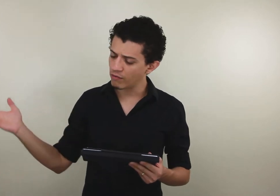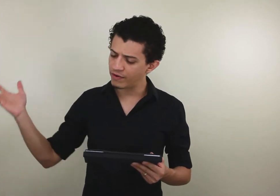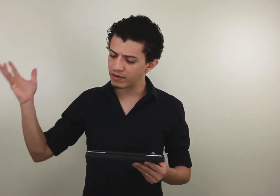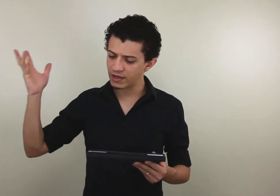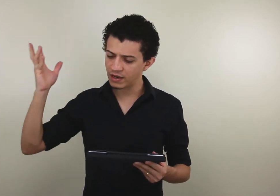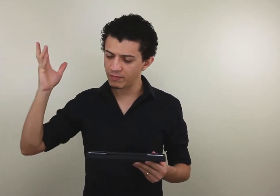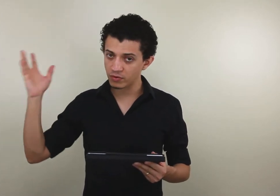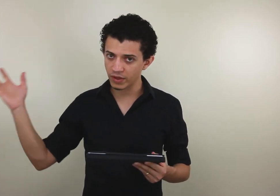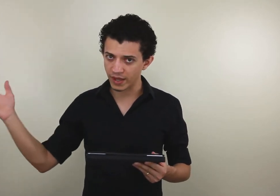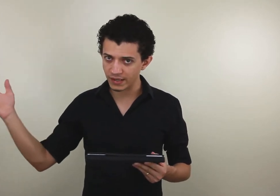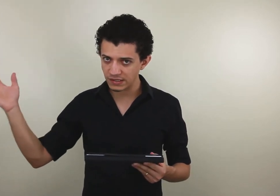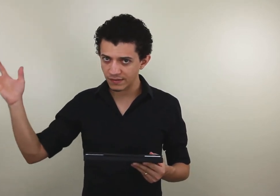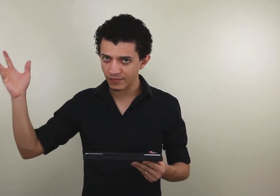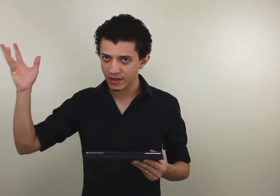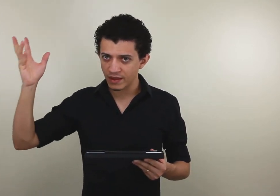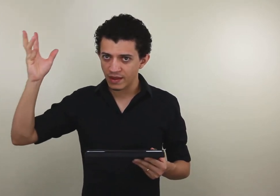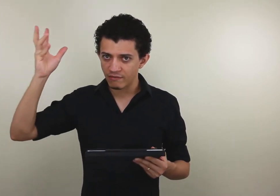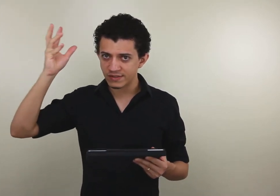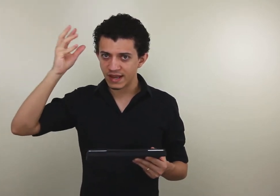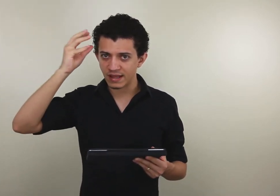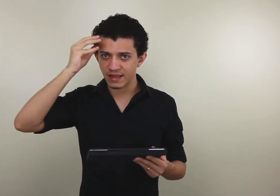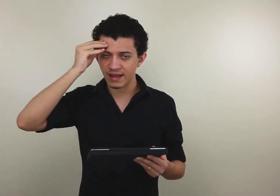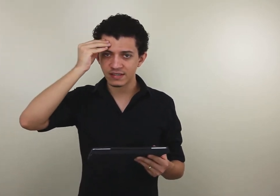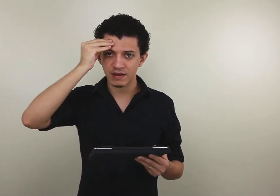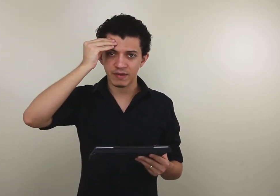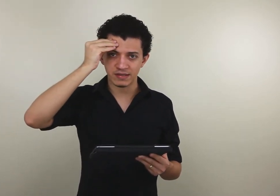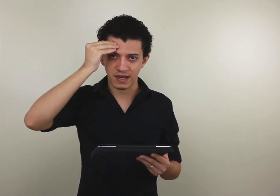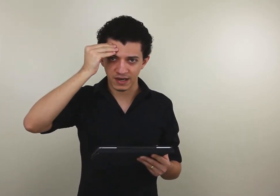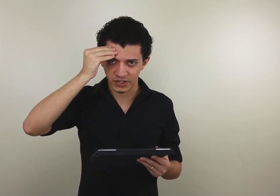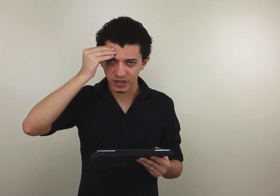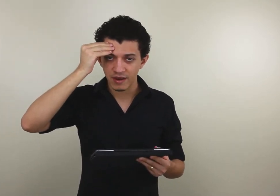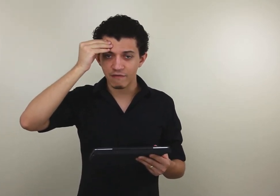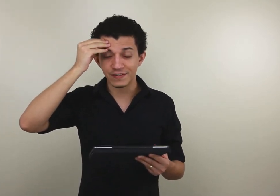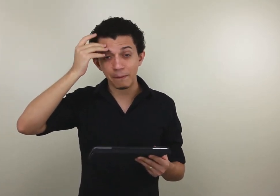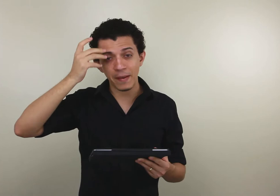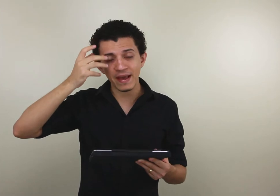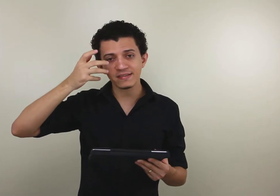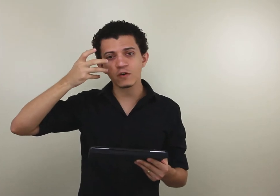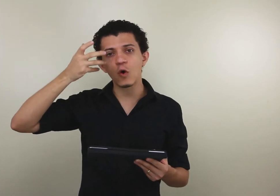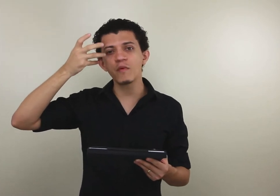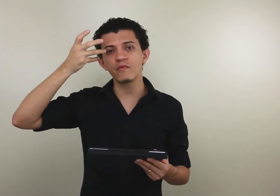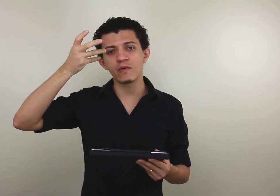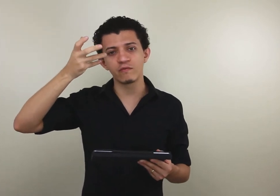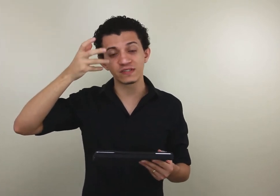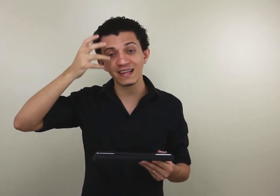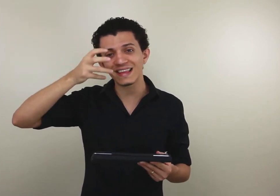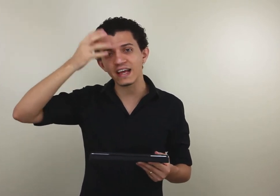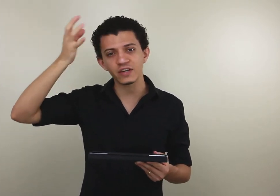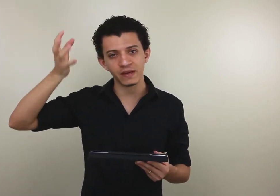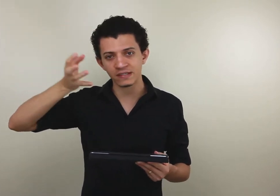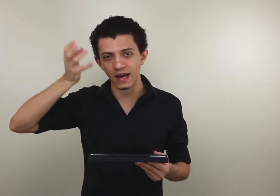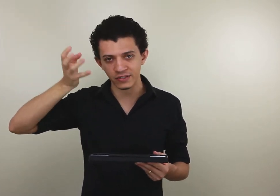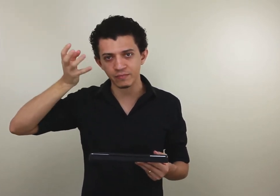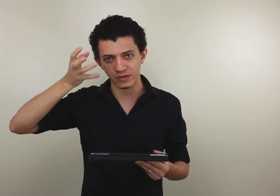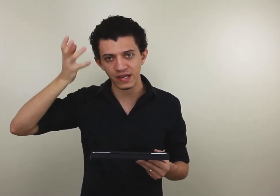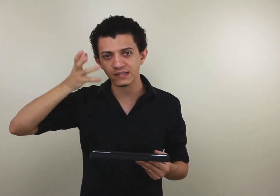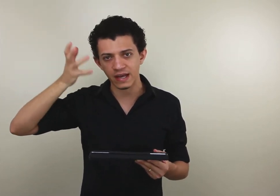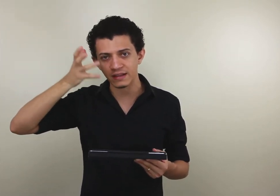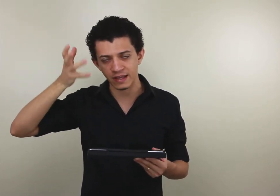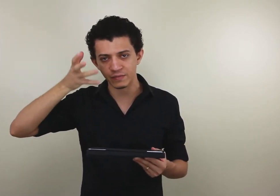ouvindo aquilo ali em português, você retém essa mensagem, você pensa como, você entende a mensagem, processa ela, entende